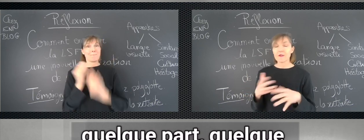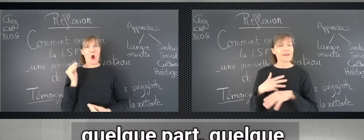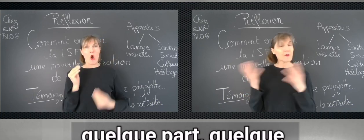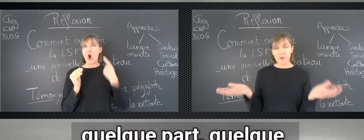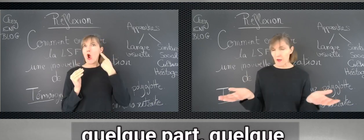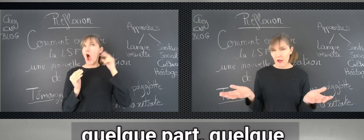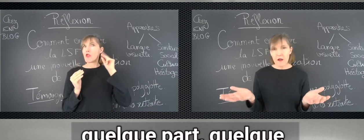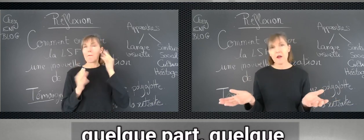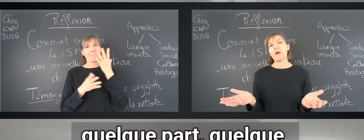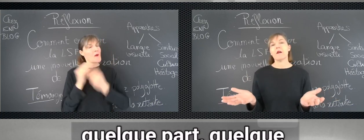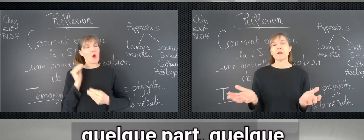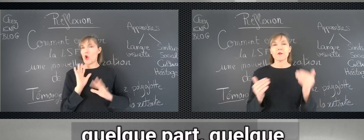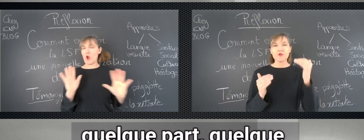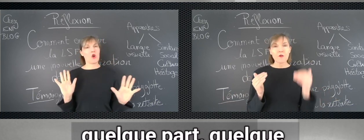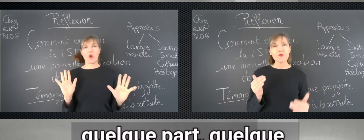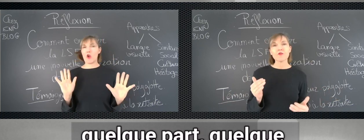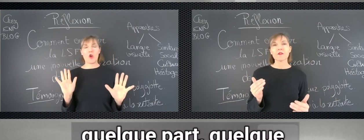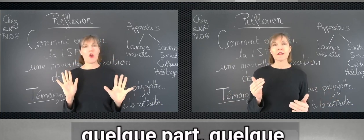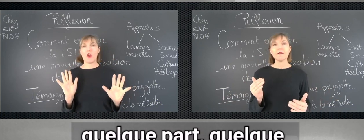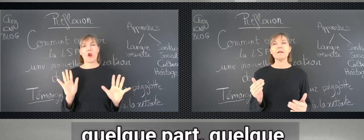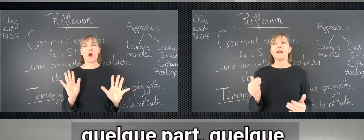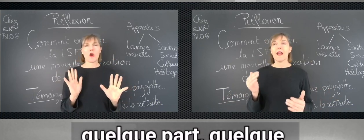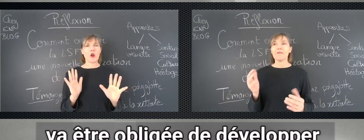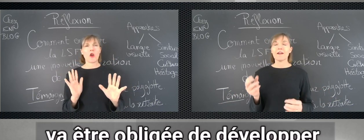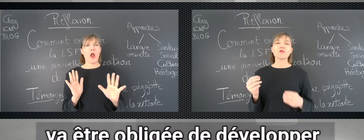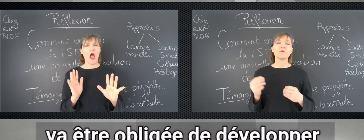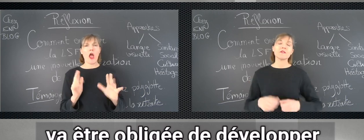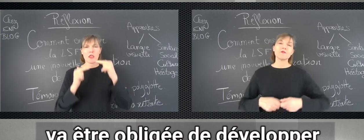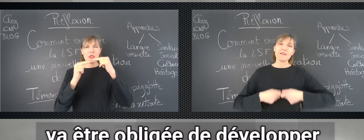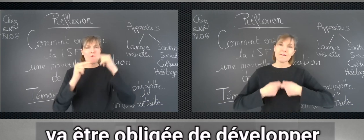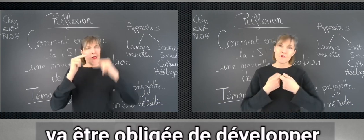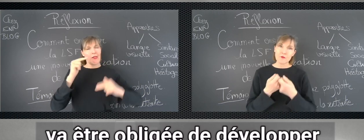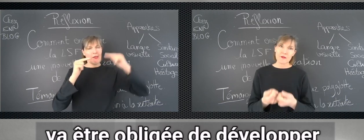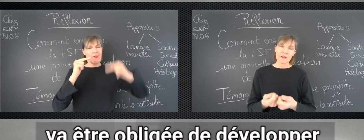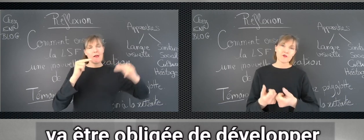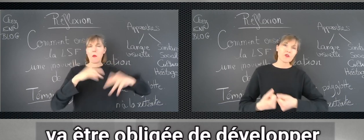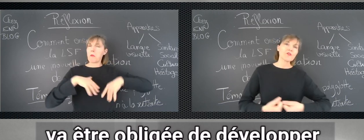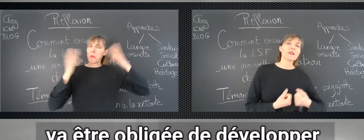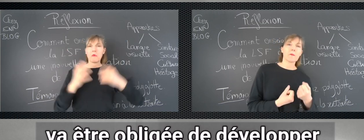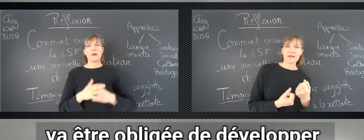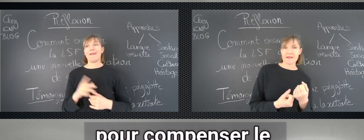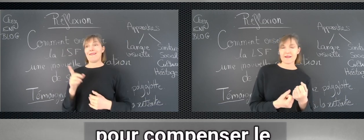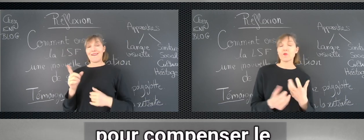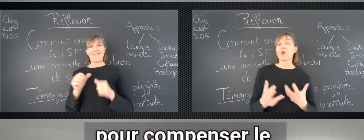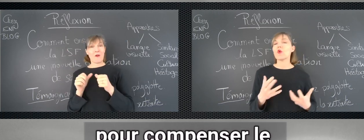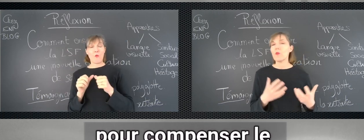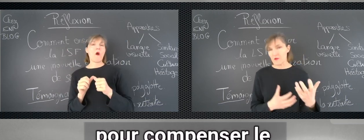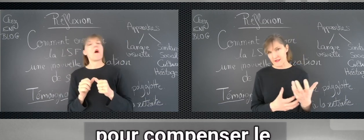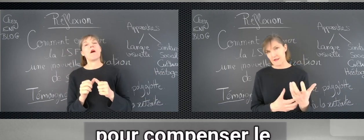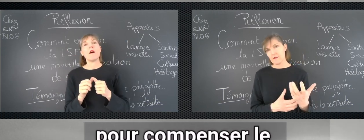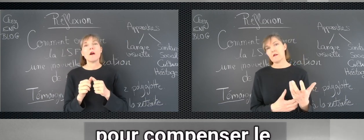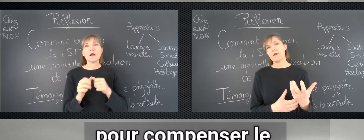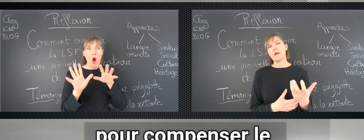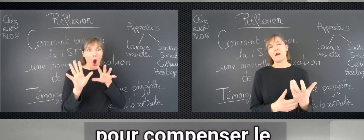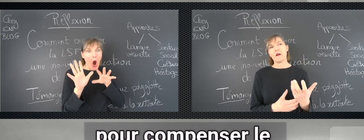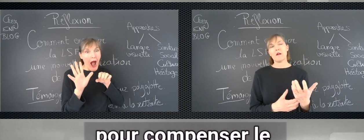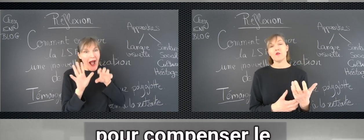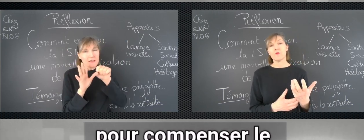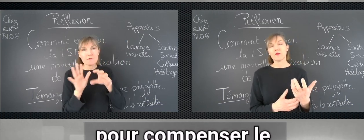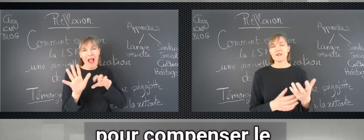quelque part, quel que soit le degré, elle va être obligée de développer une autre capacité pour compenser le manque d